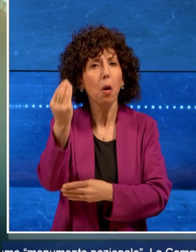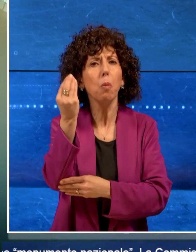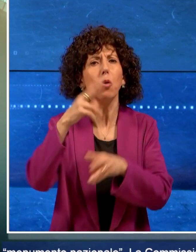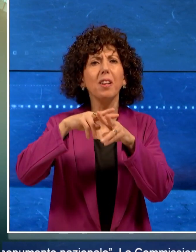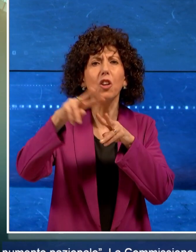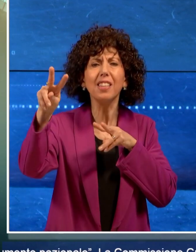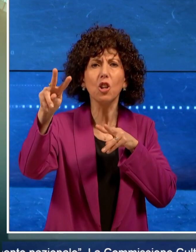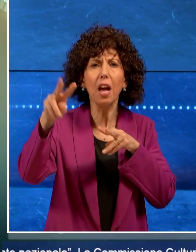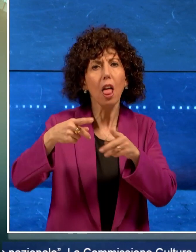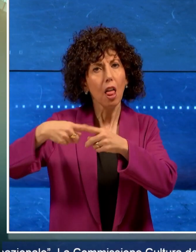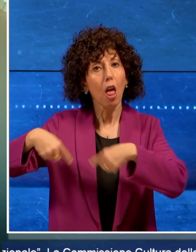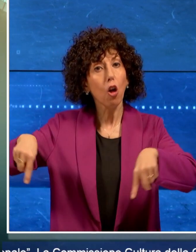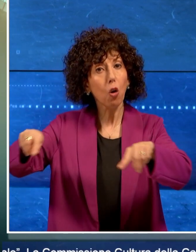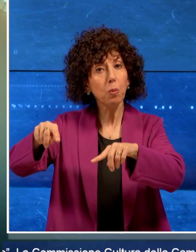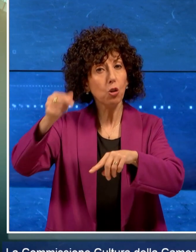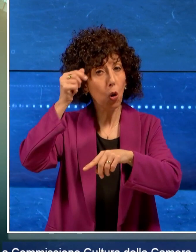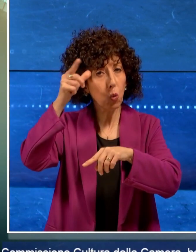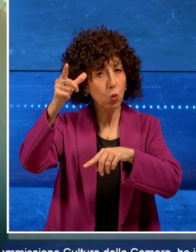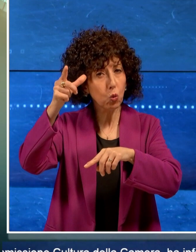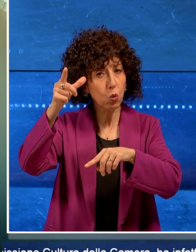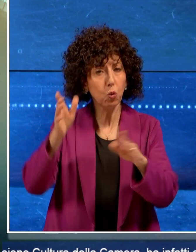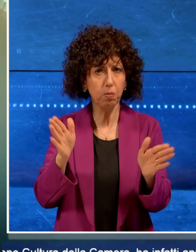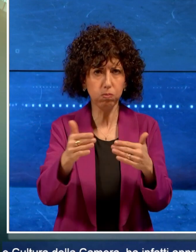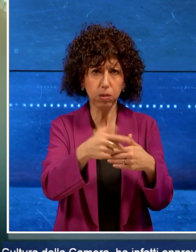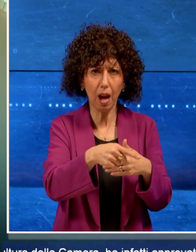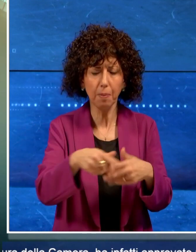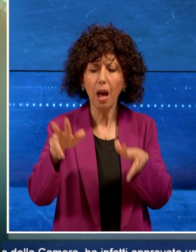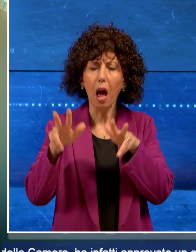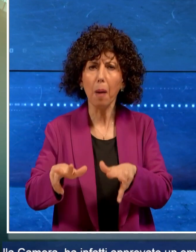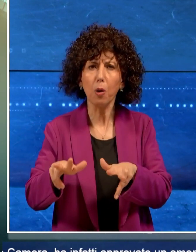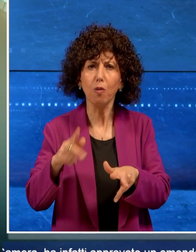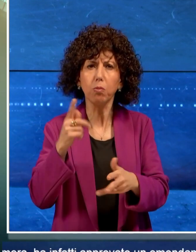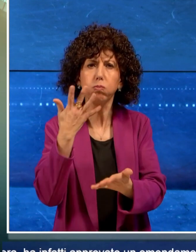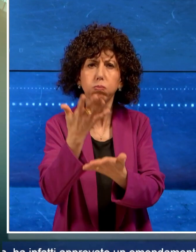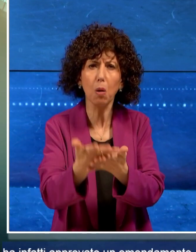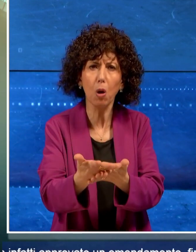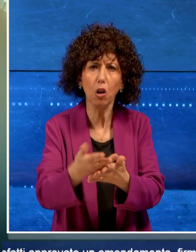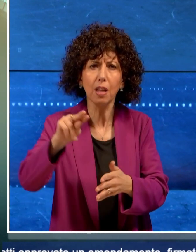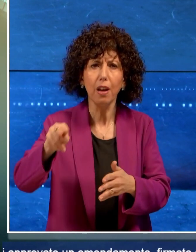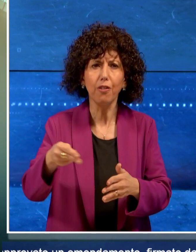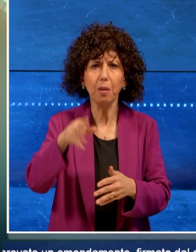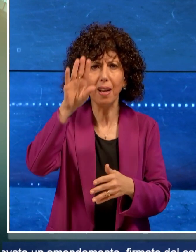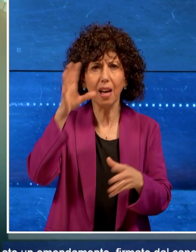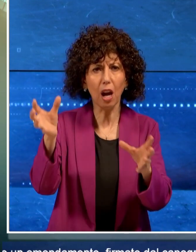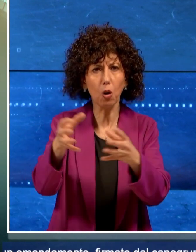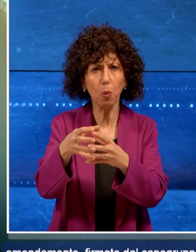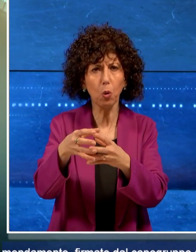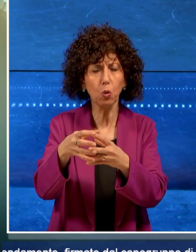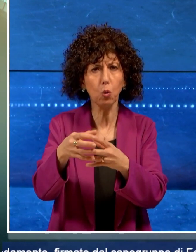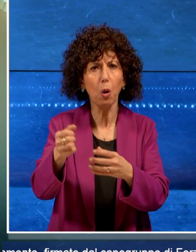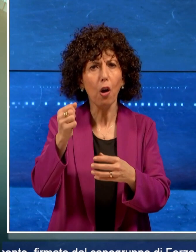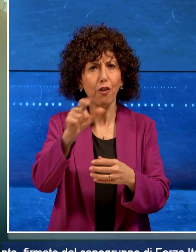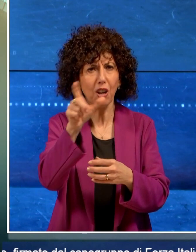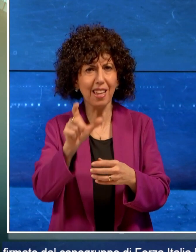Cultura della Camera ha infatti approvato un emendamento firmato dal Capogruppo di Forza Italia